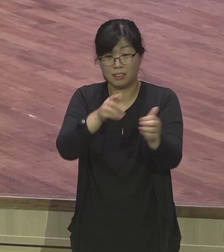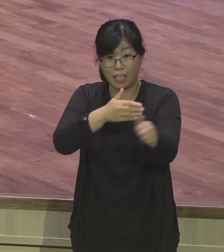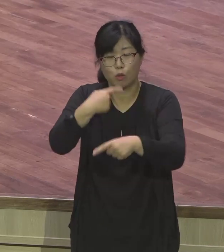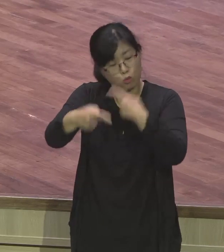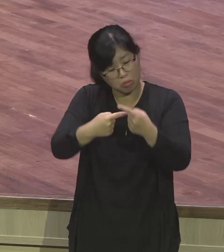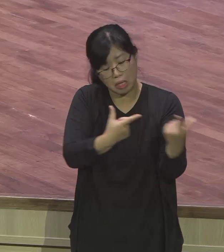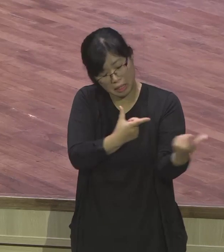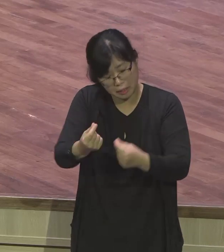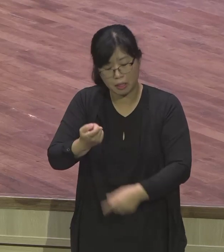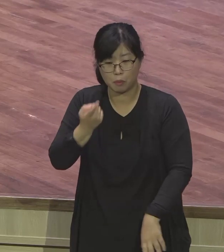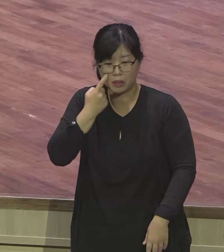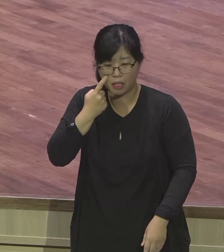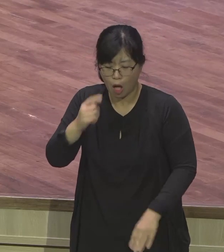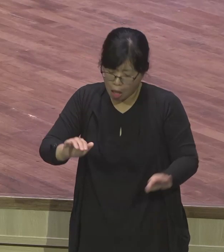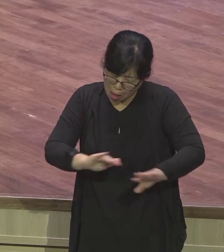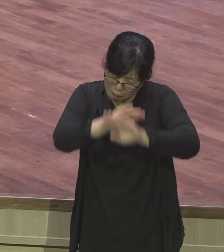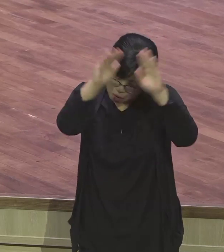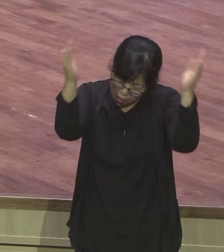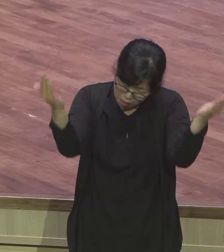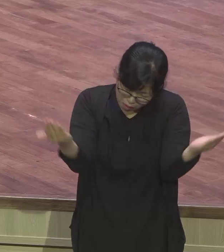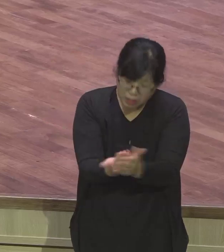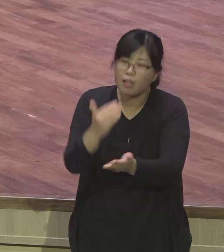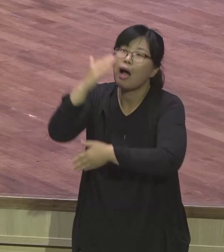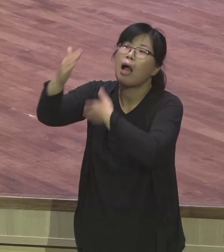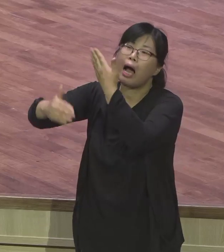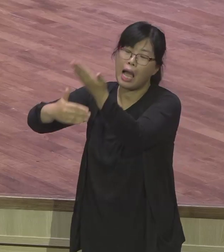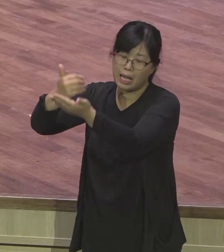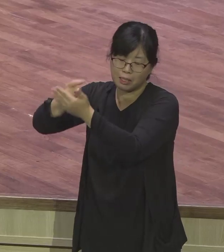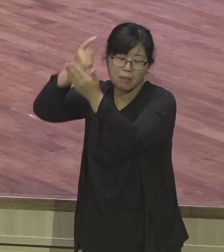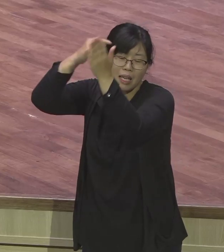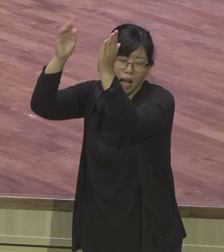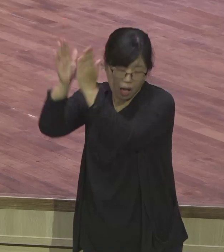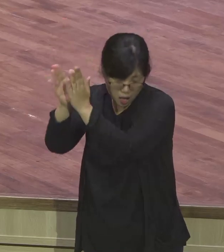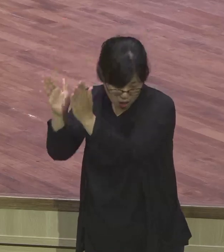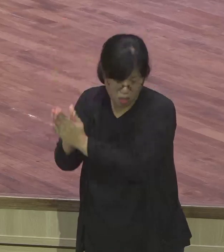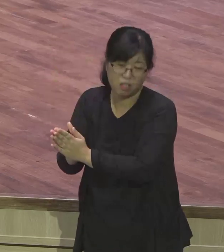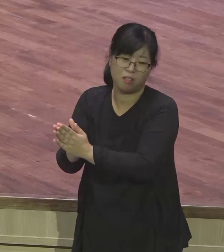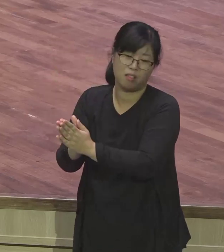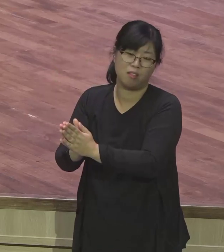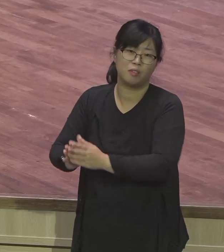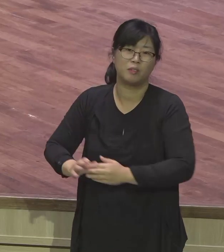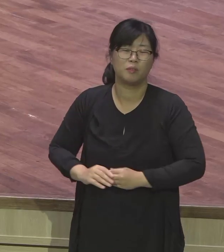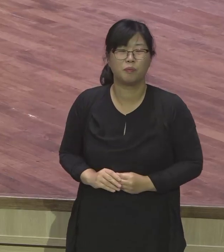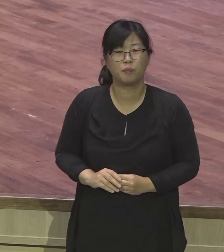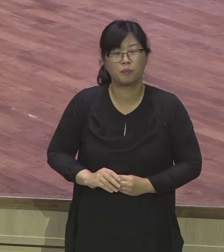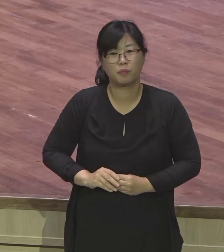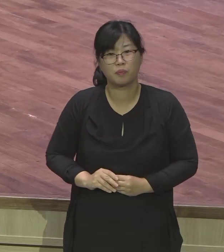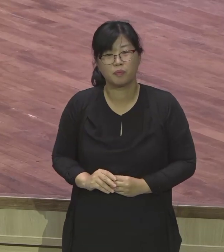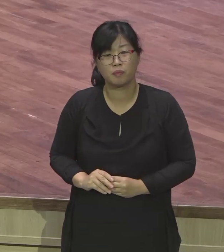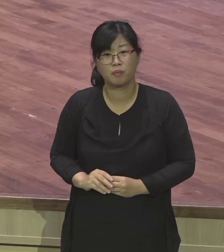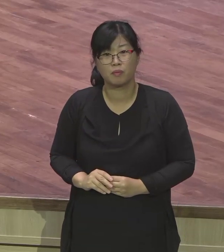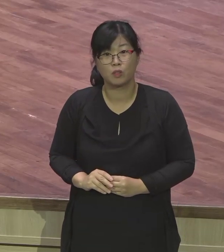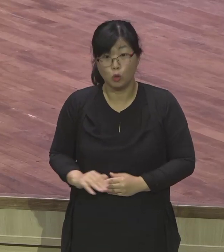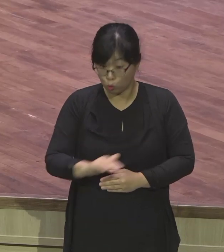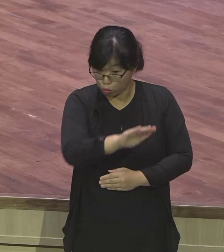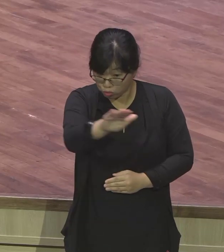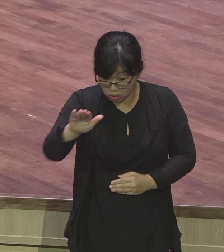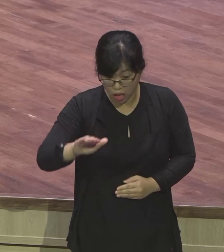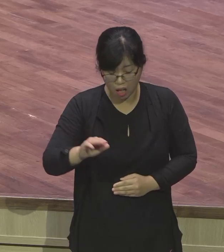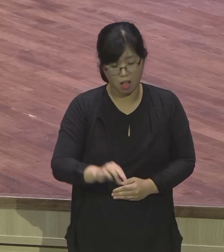하셨습니다. 우리 교회가 랩듬 문화센터를 세우고 본당 입당을 하고